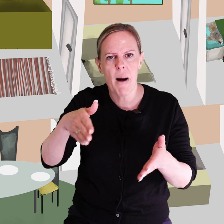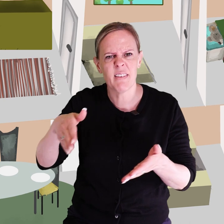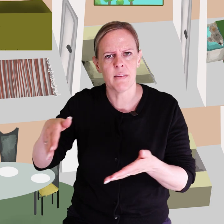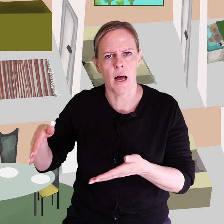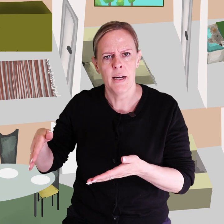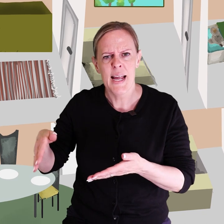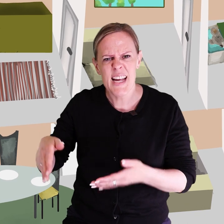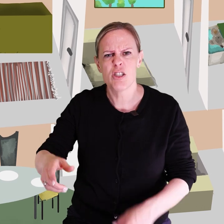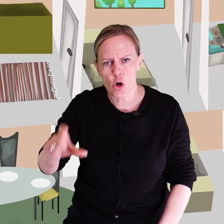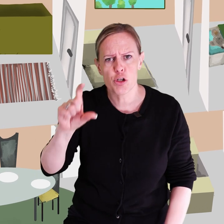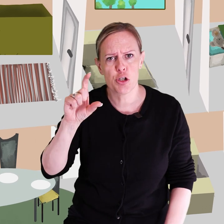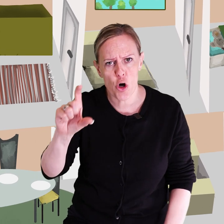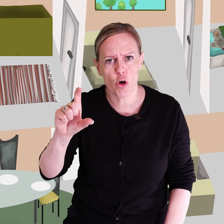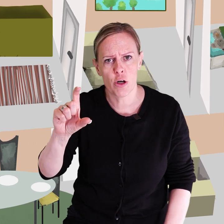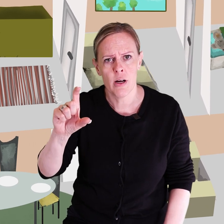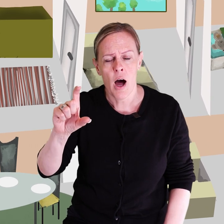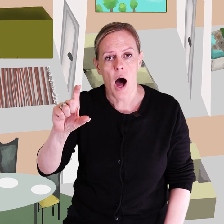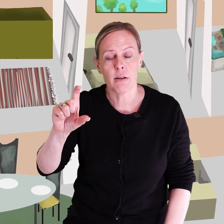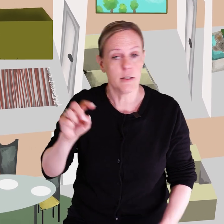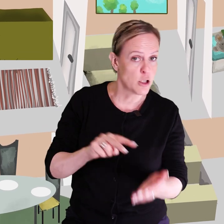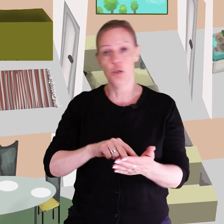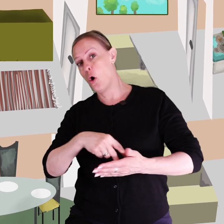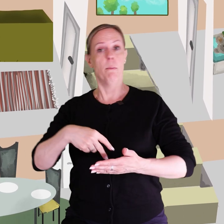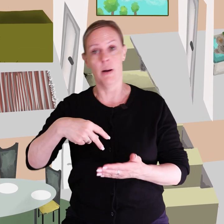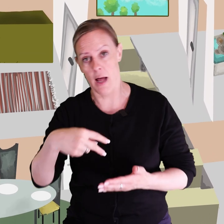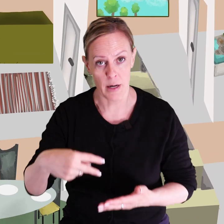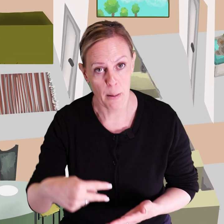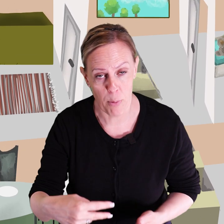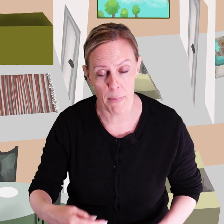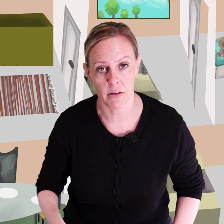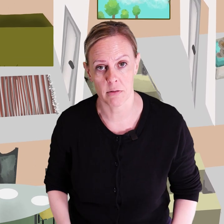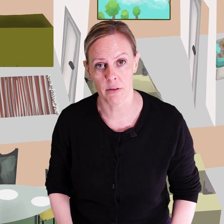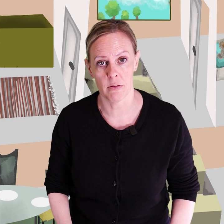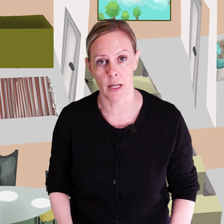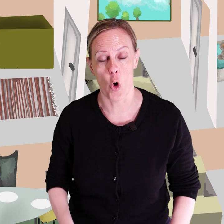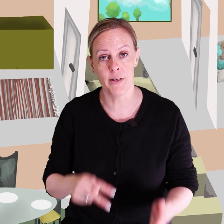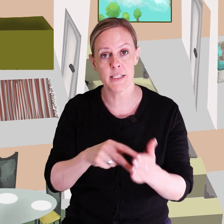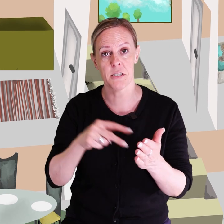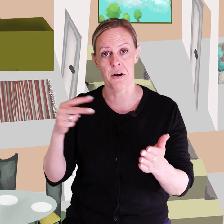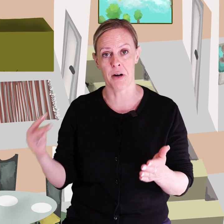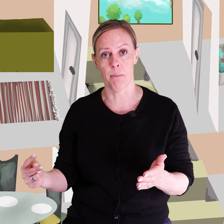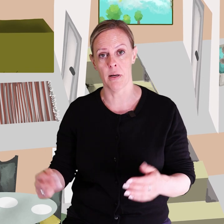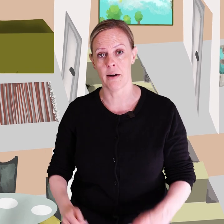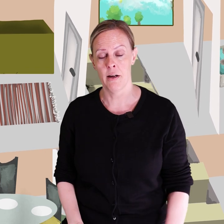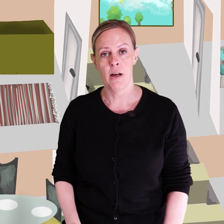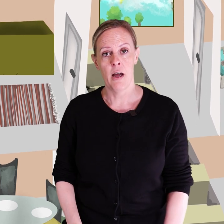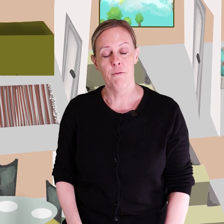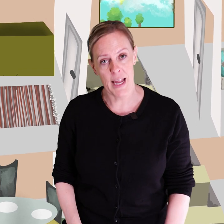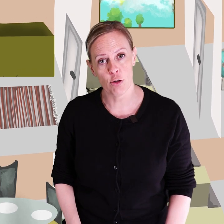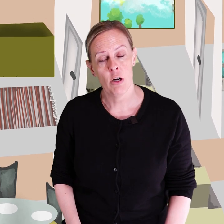mattan är så tjock att han snubblar på mattkanten och nästan ramlar. Vet du,